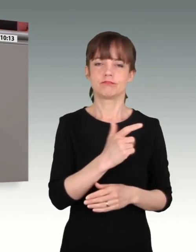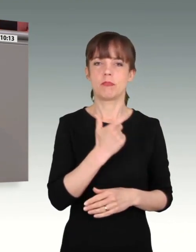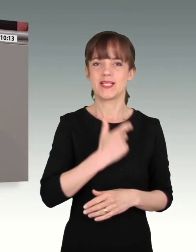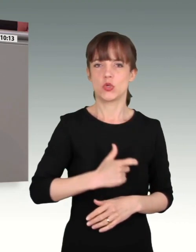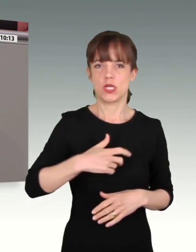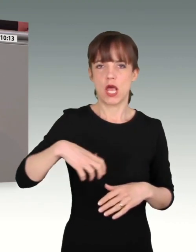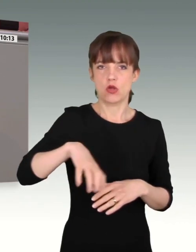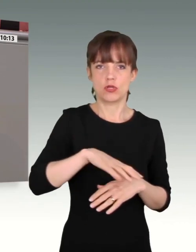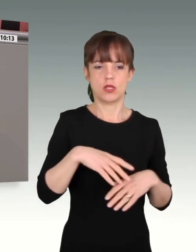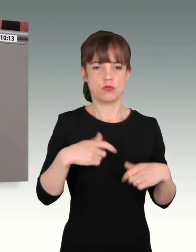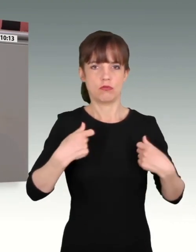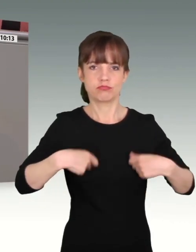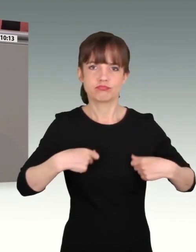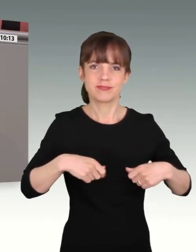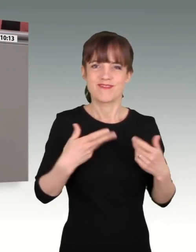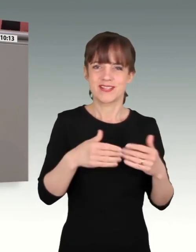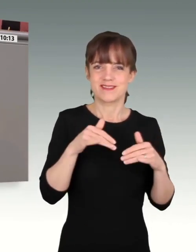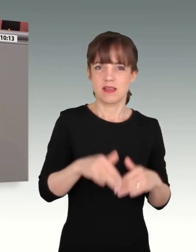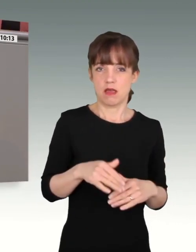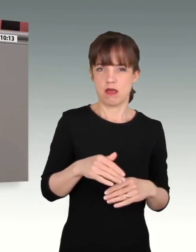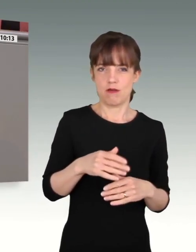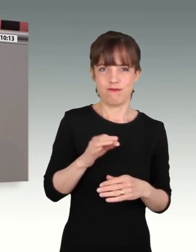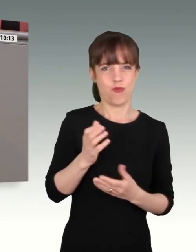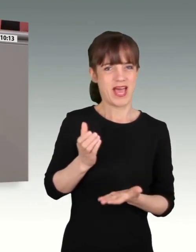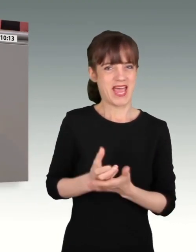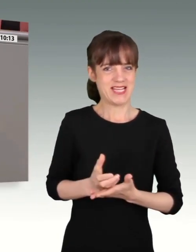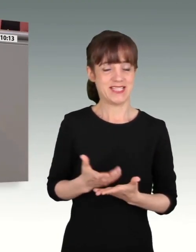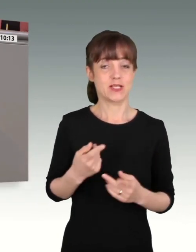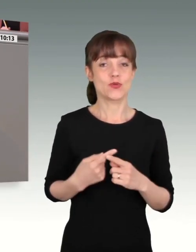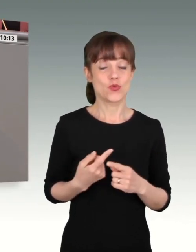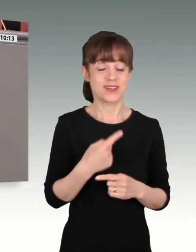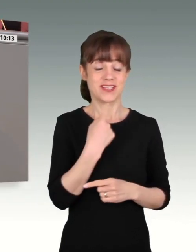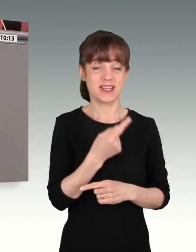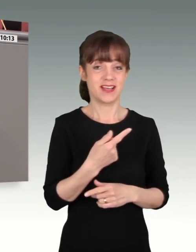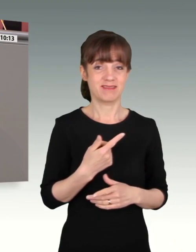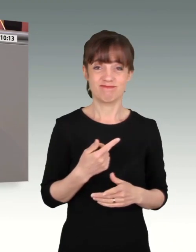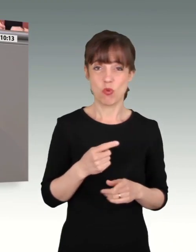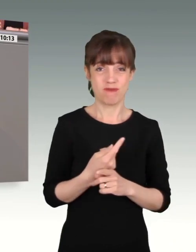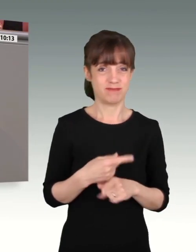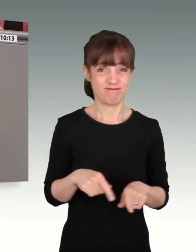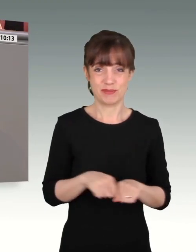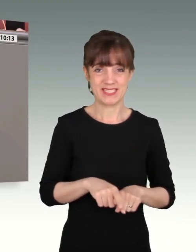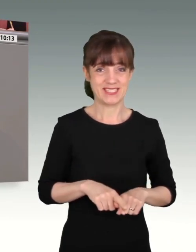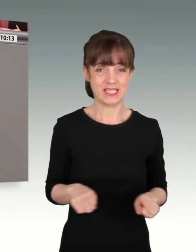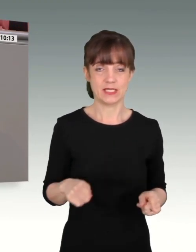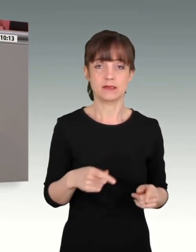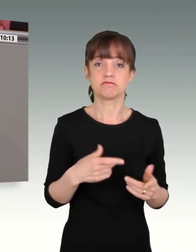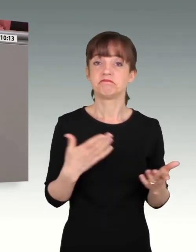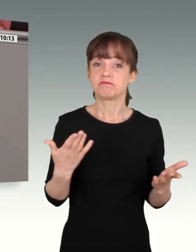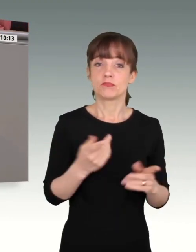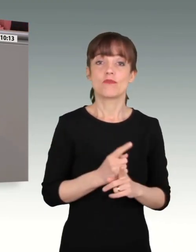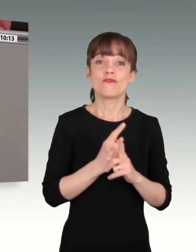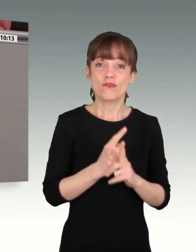im Einsatz haben sie gesprochen. Und auch darüber, dass die Ausstattung nicht immer angemessen ist. Sie beschaffen sich in der